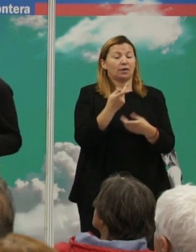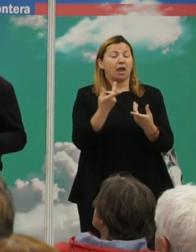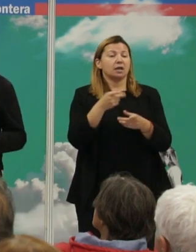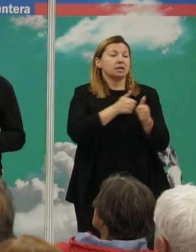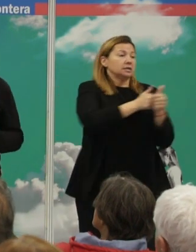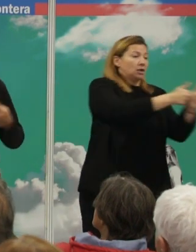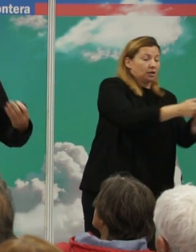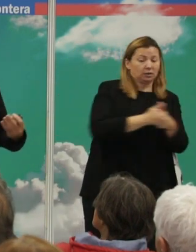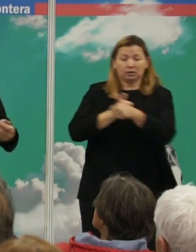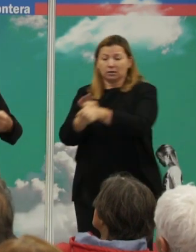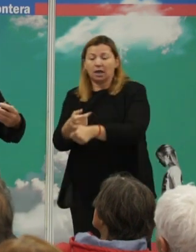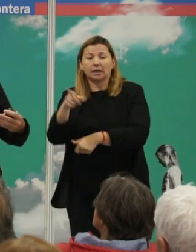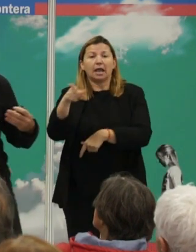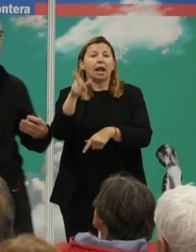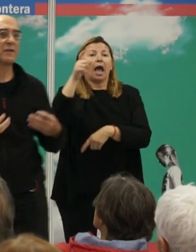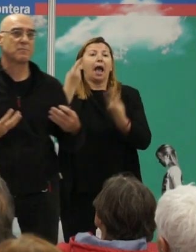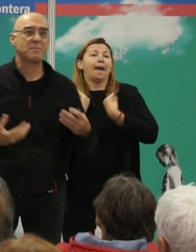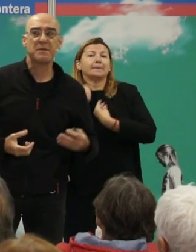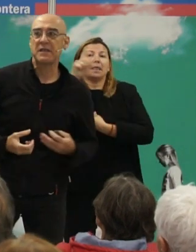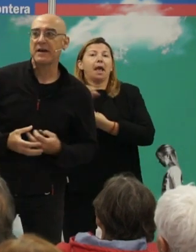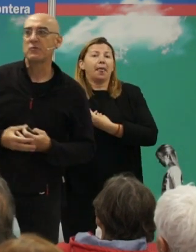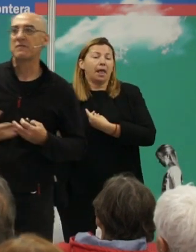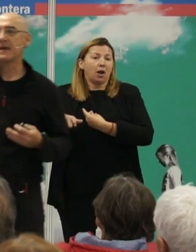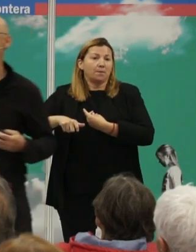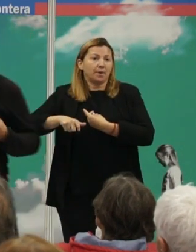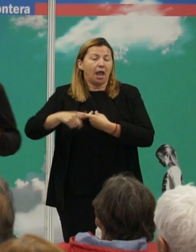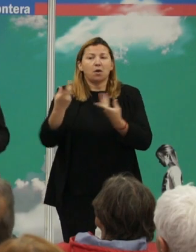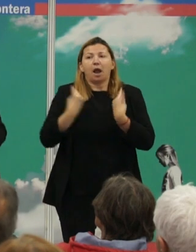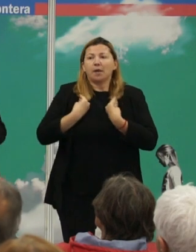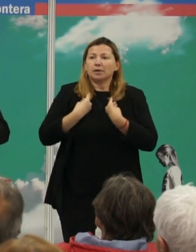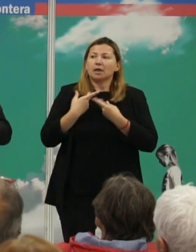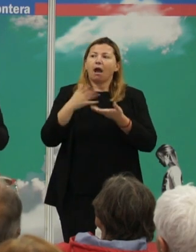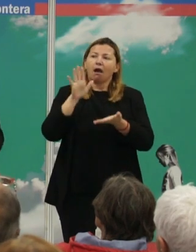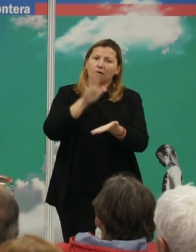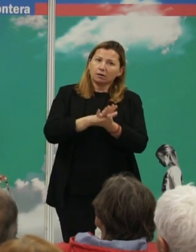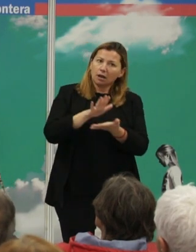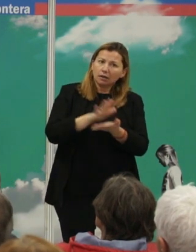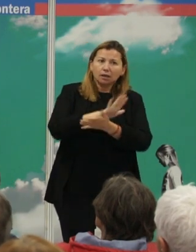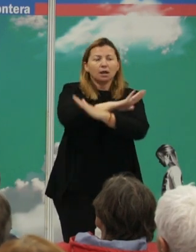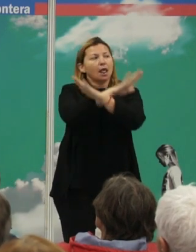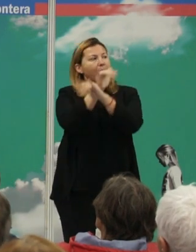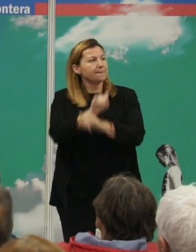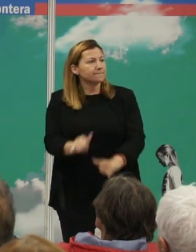es que la condición natural del hombre, la vida del hombre, podríamos decir, de forma primitiva, era una vida apacible, en contacto